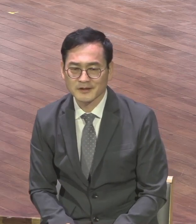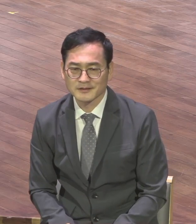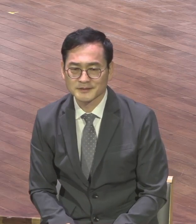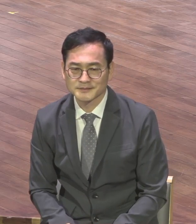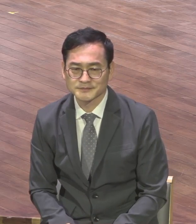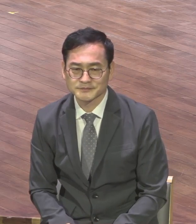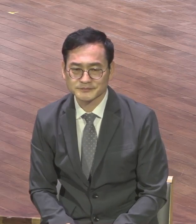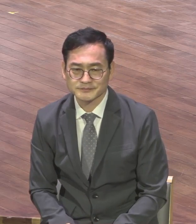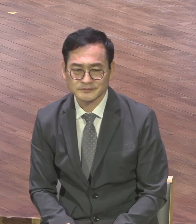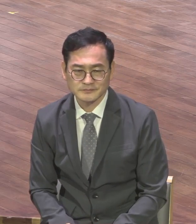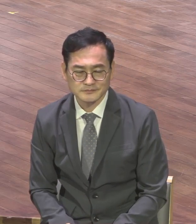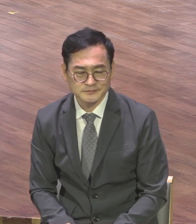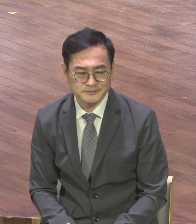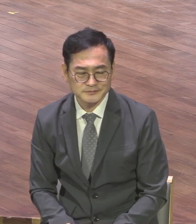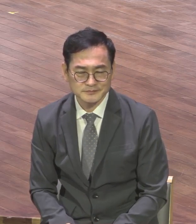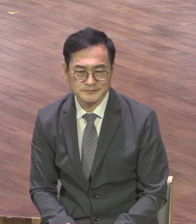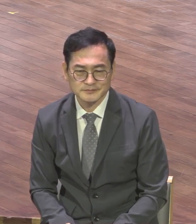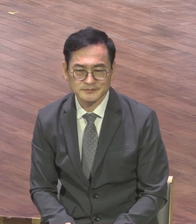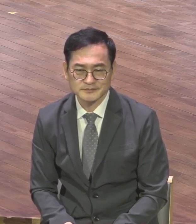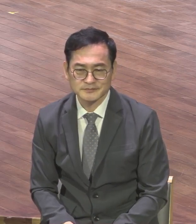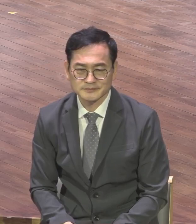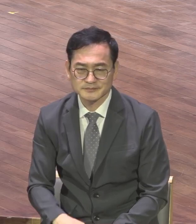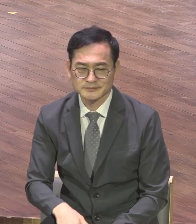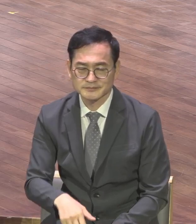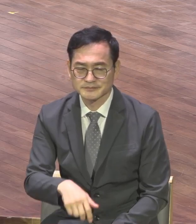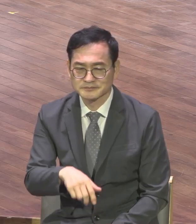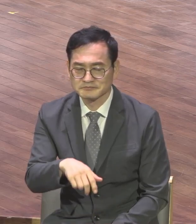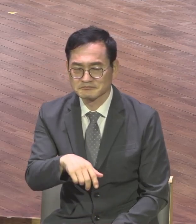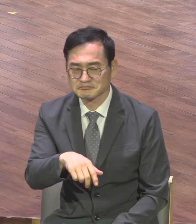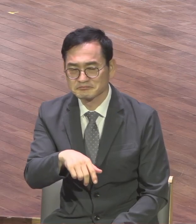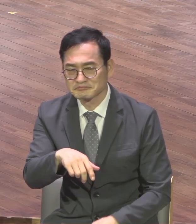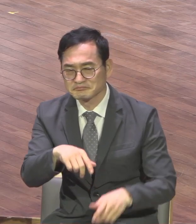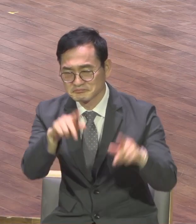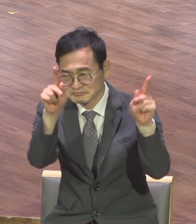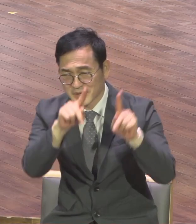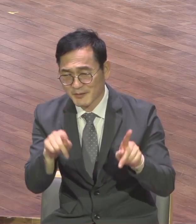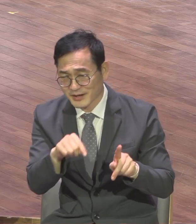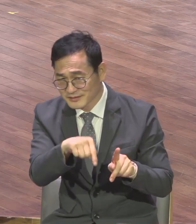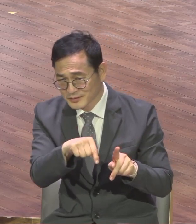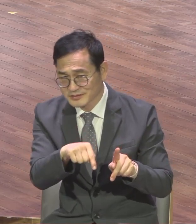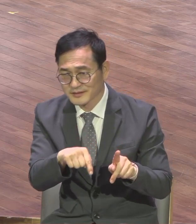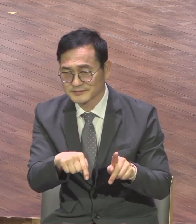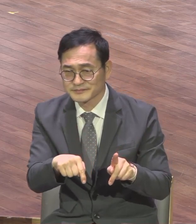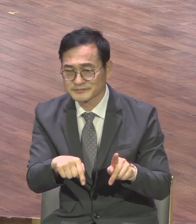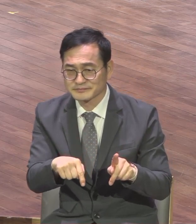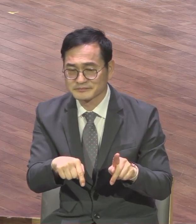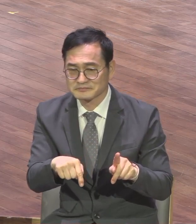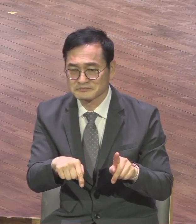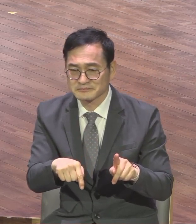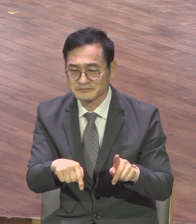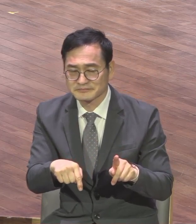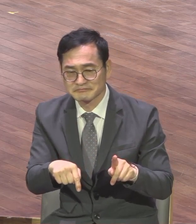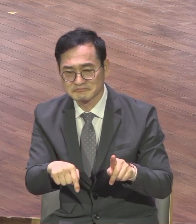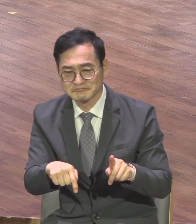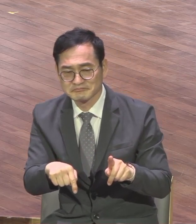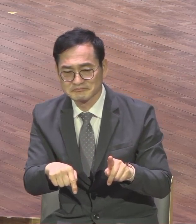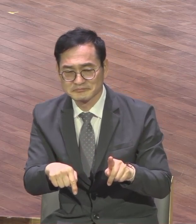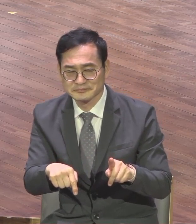필리핀 코리아 필리핀 페스티벌 했는데요 이야 정말 뭐 우리